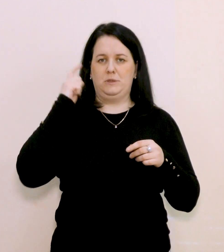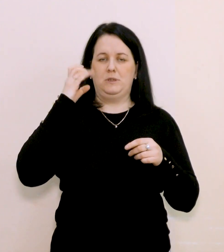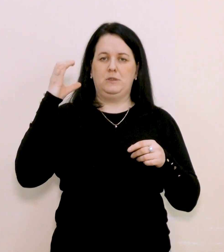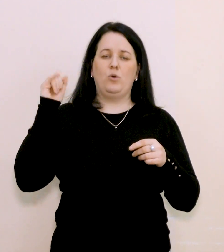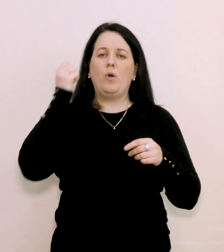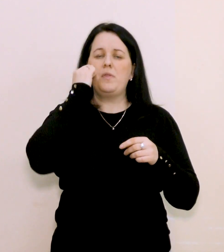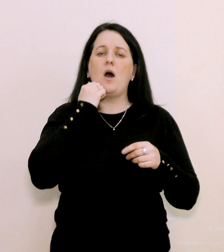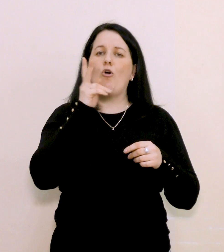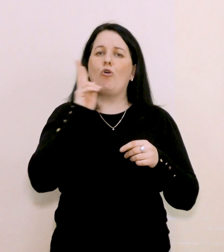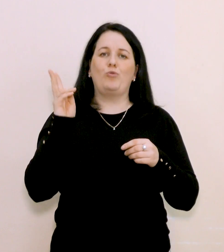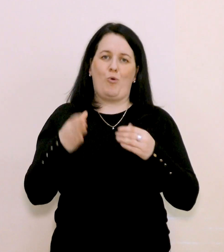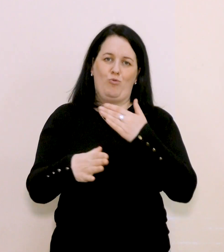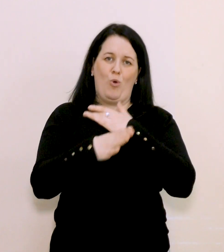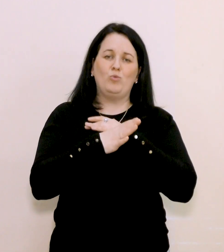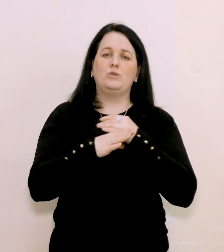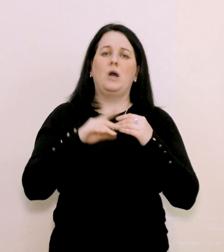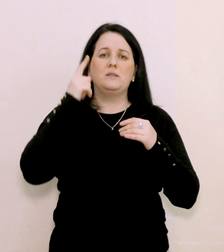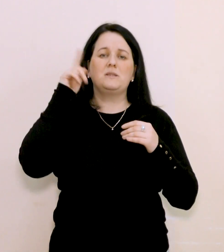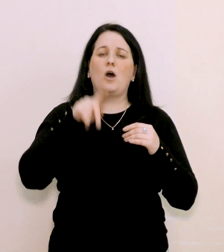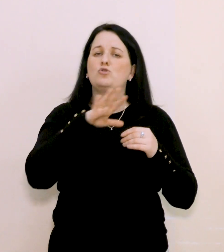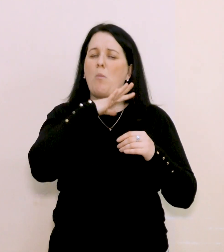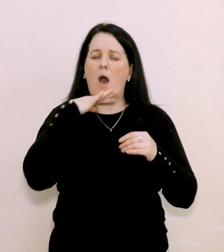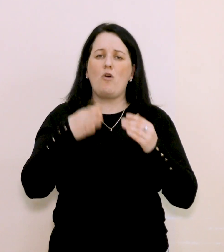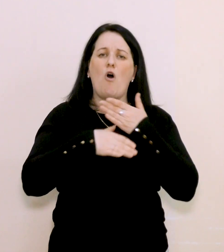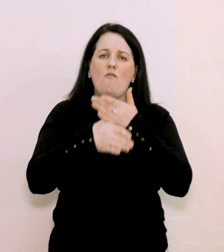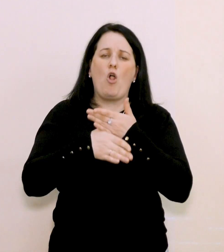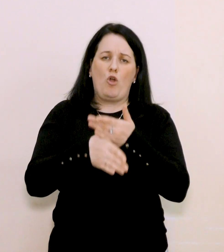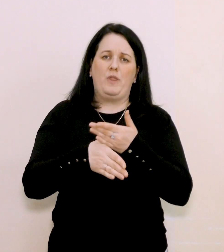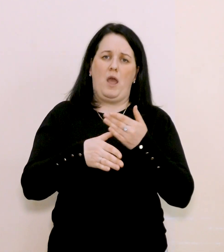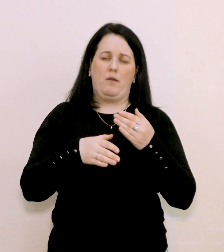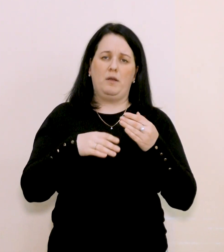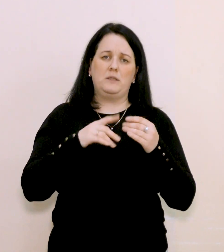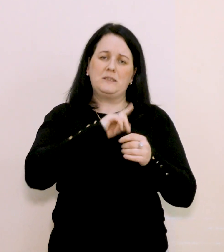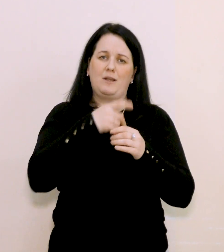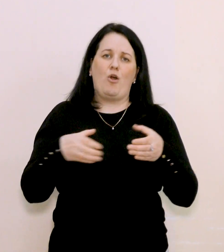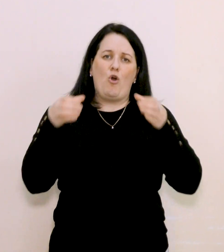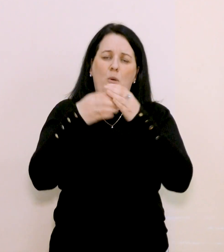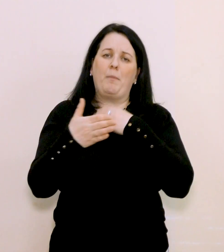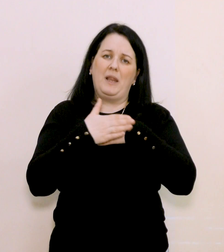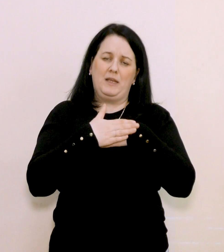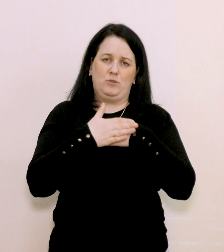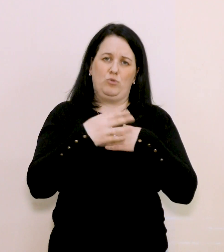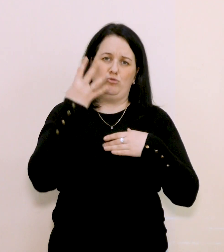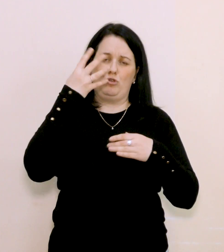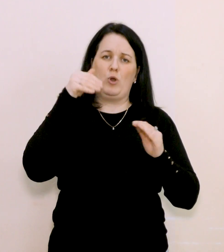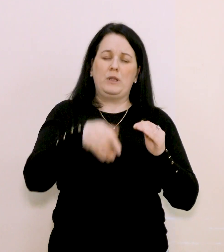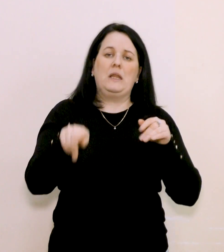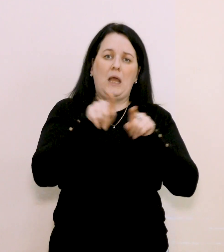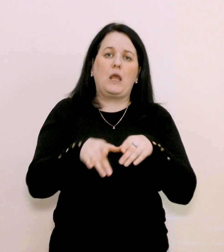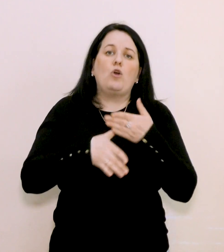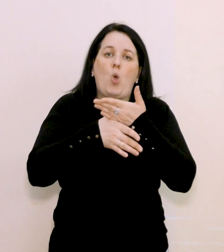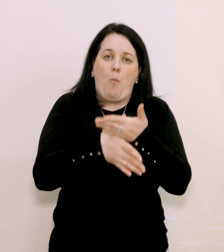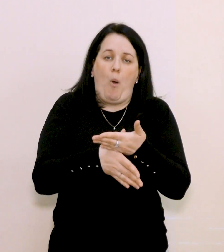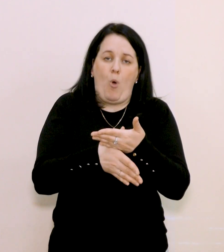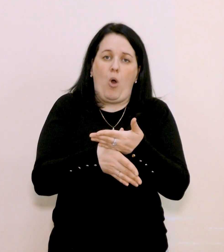Дякую, хто долучається. Знаю, що багато і волонтери, але силами саме громади близько 4 тисяч таких допомог